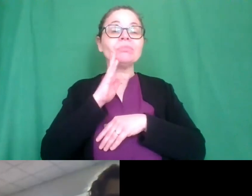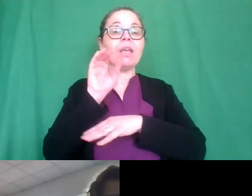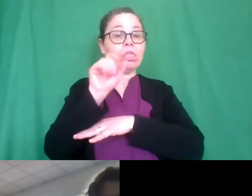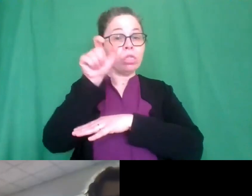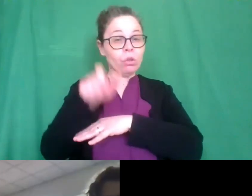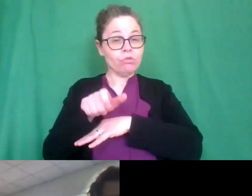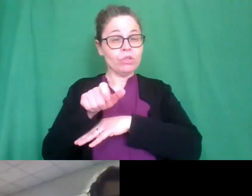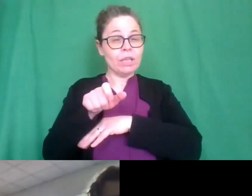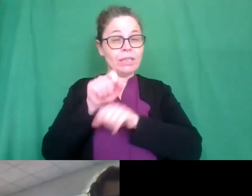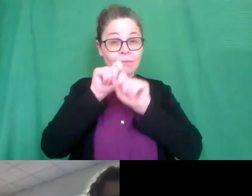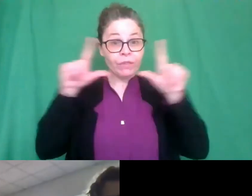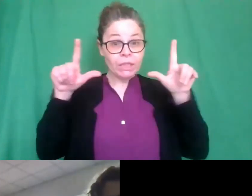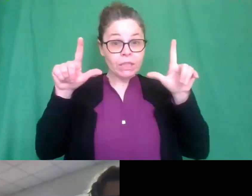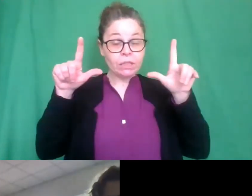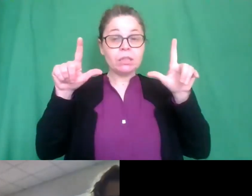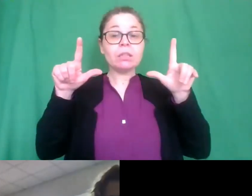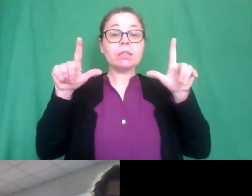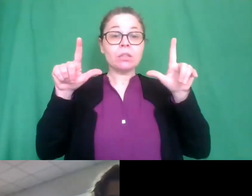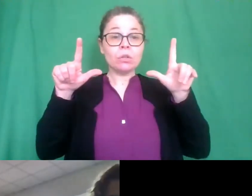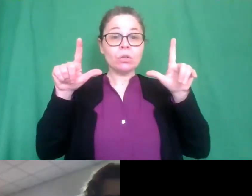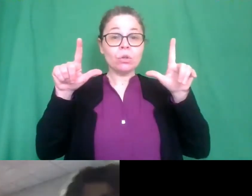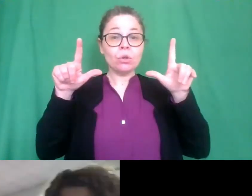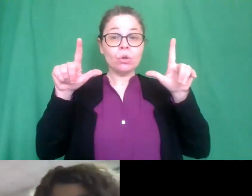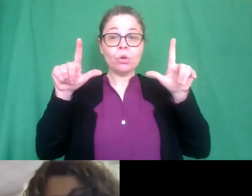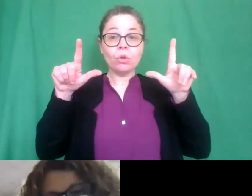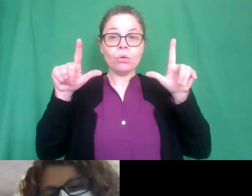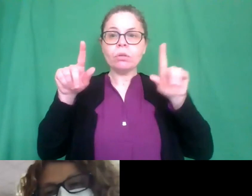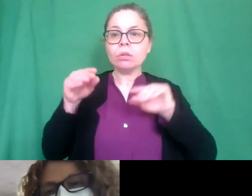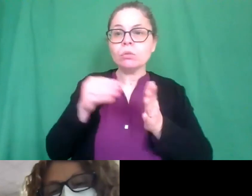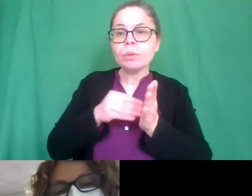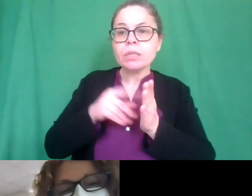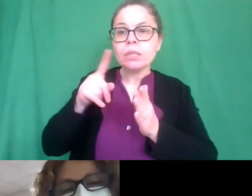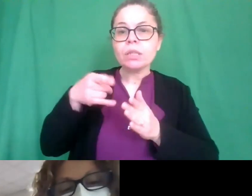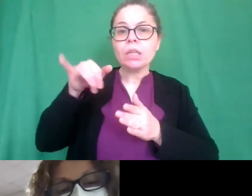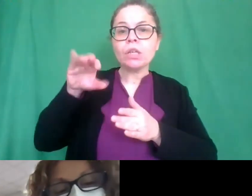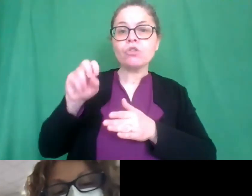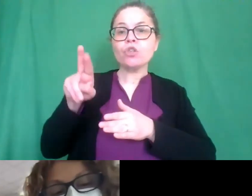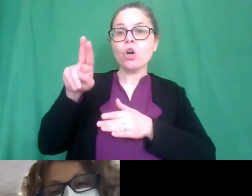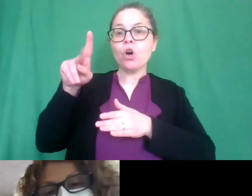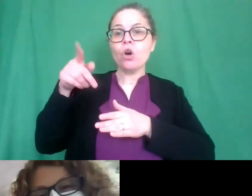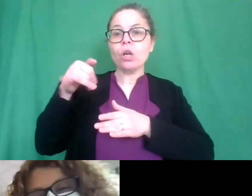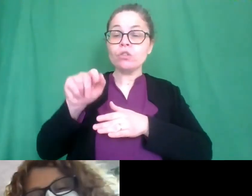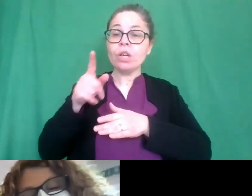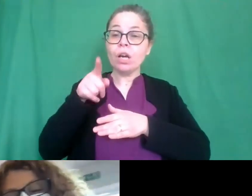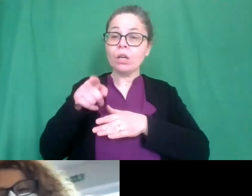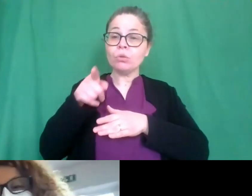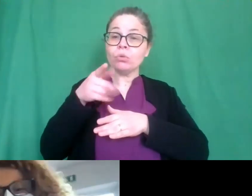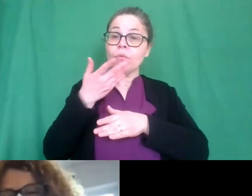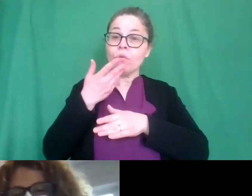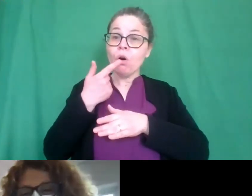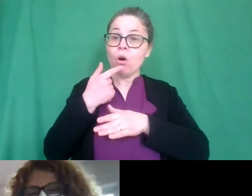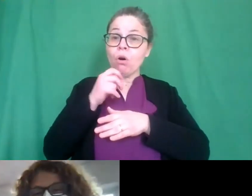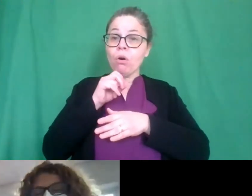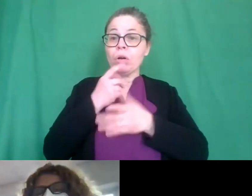se c'è eh Giorgia vuoi dire qualcosa tu di questo concorso perché ti ha così entusiasmato che mi ha